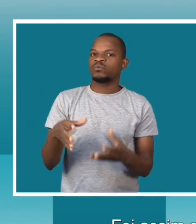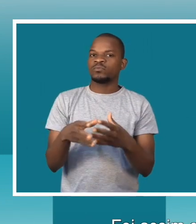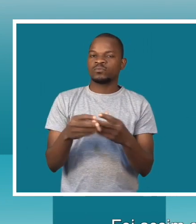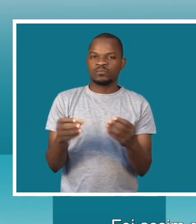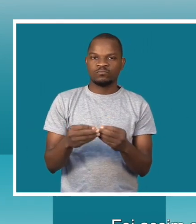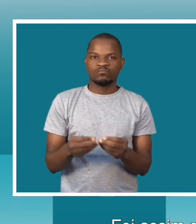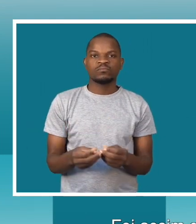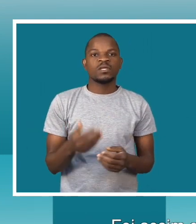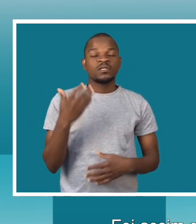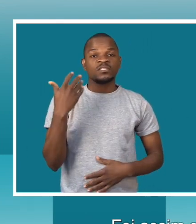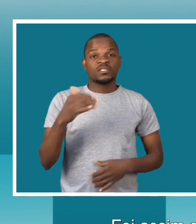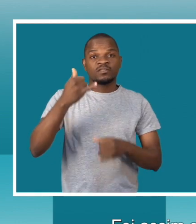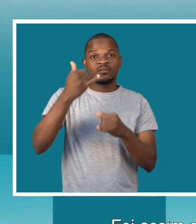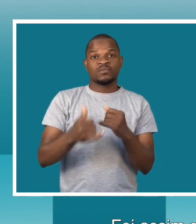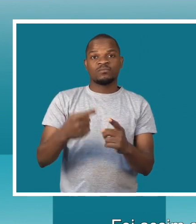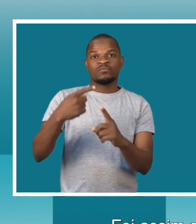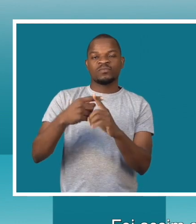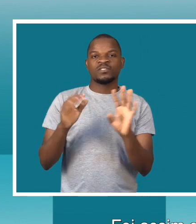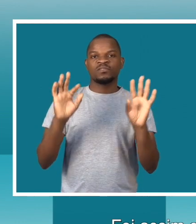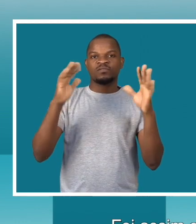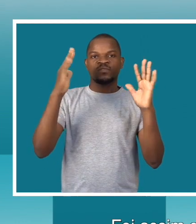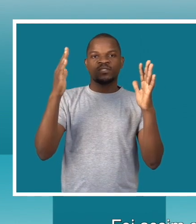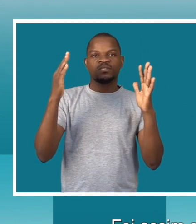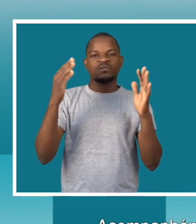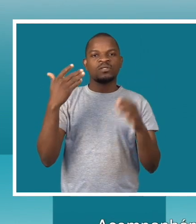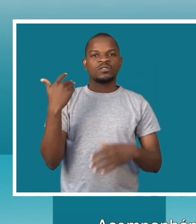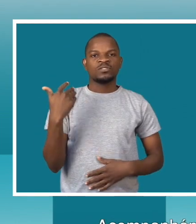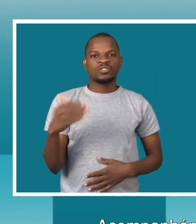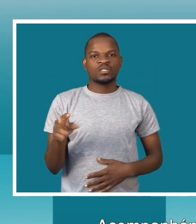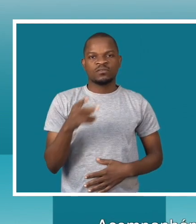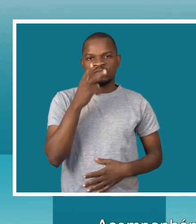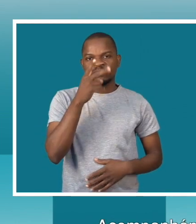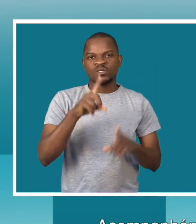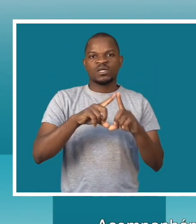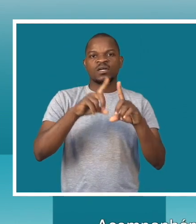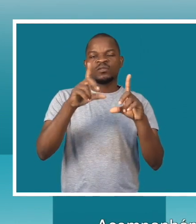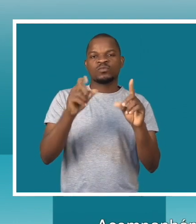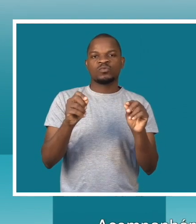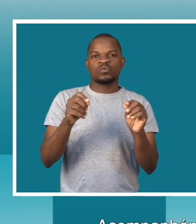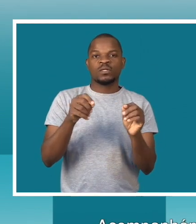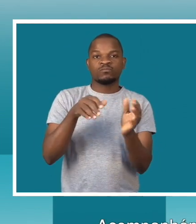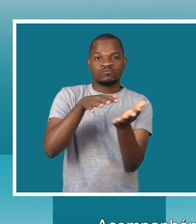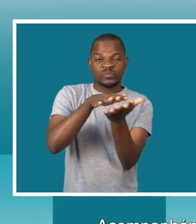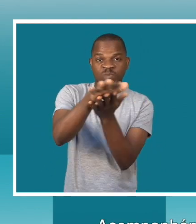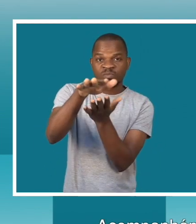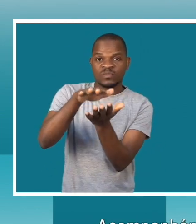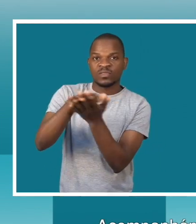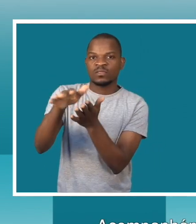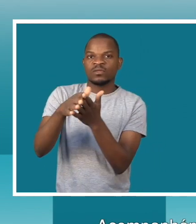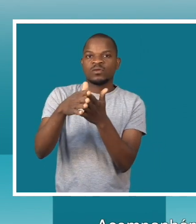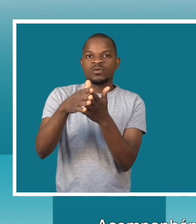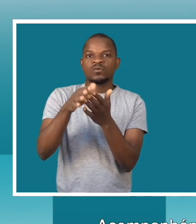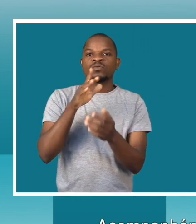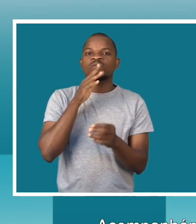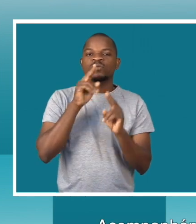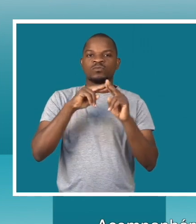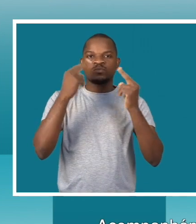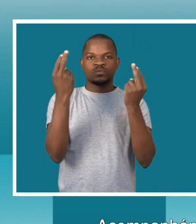assim que nós hoje fizemos o Mais Vida, acompanhamos, sobretudo, a campanha que o Conselho Municipal iniciou,